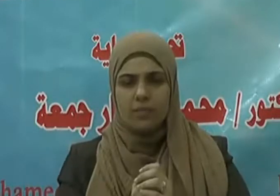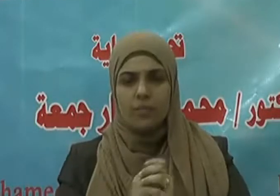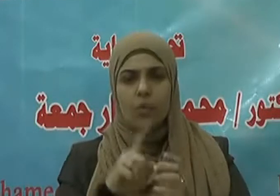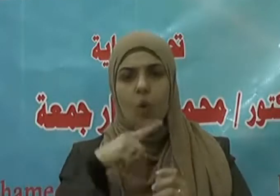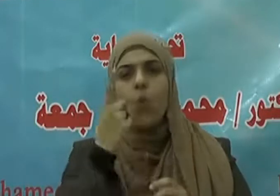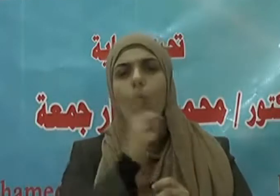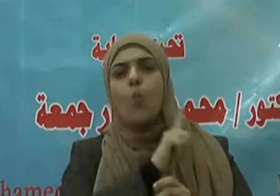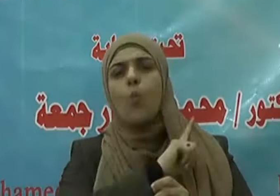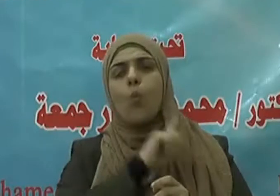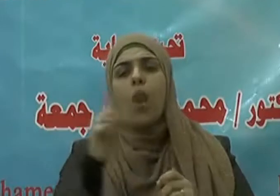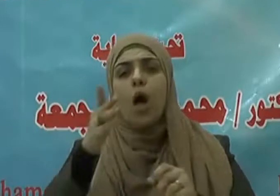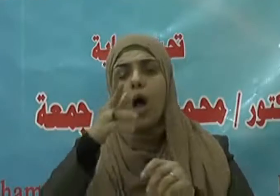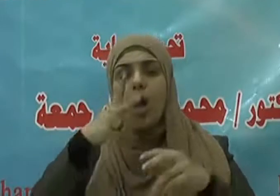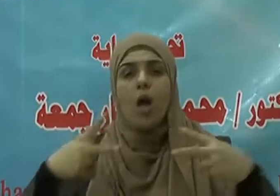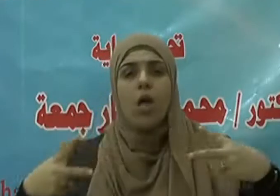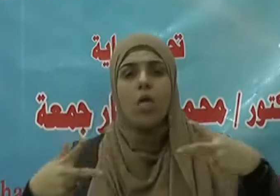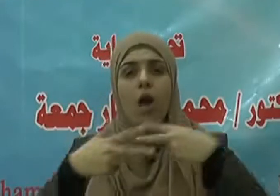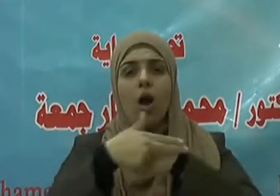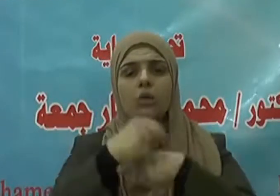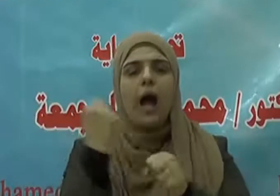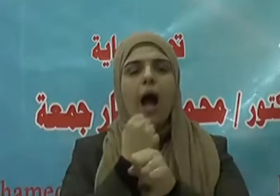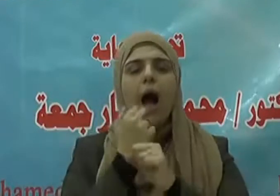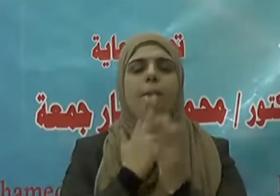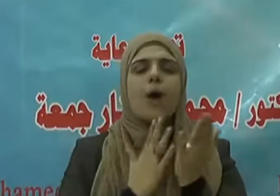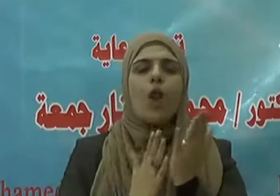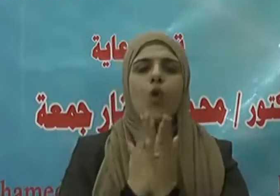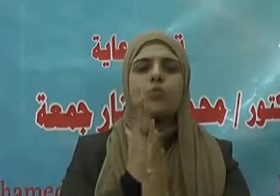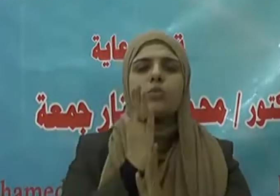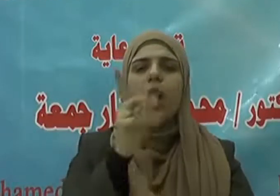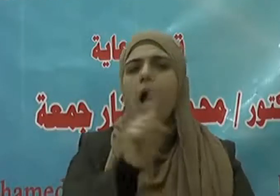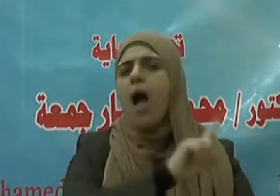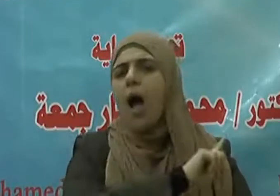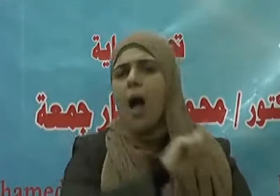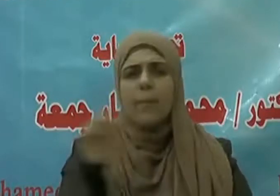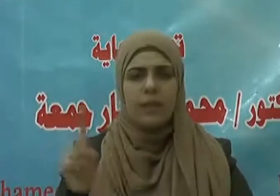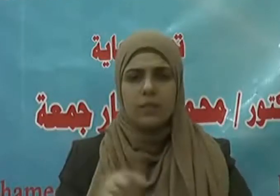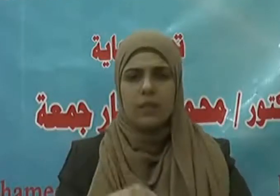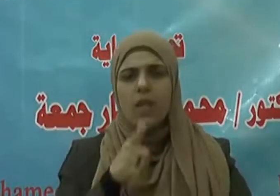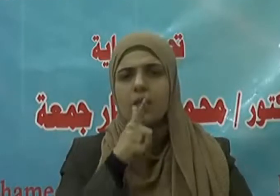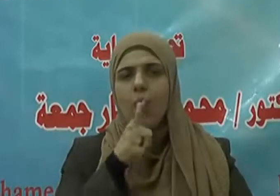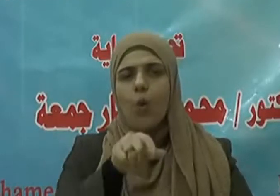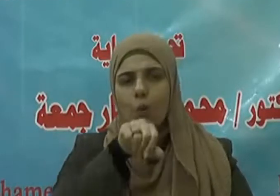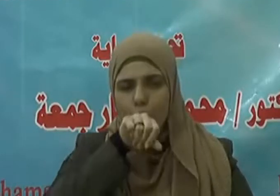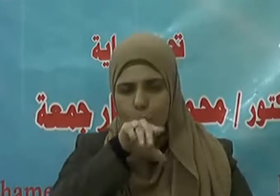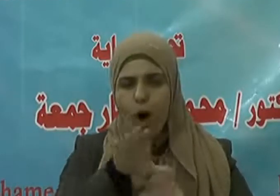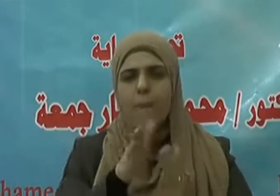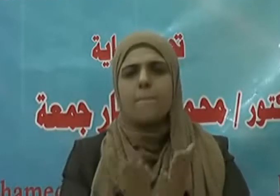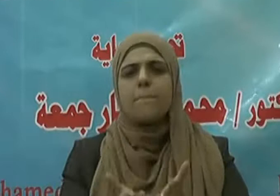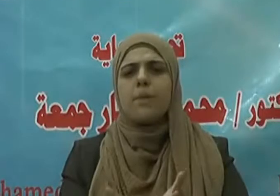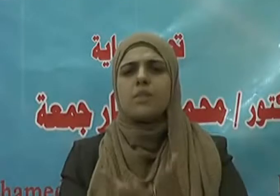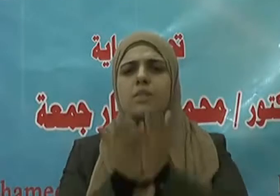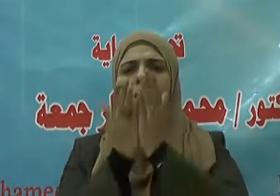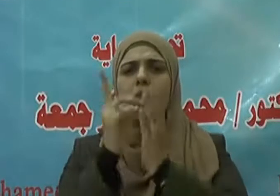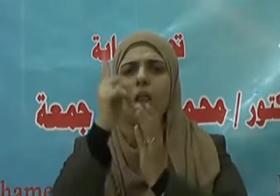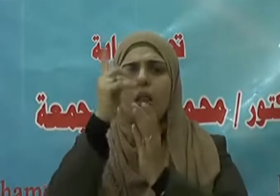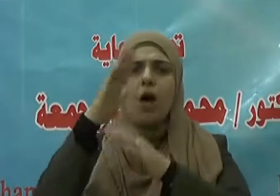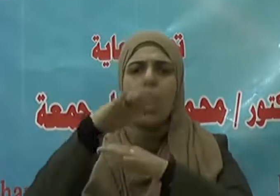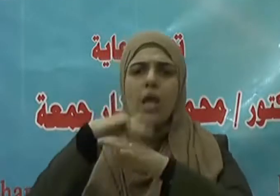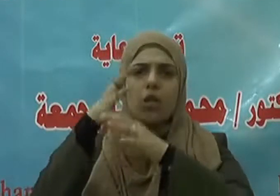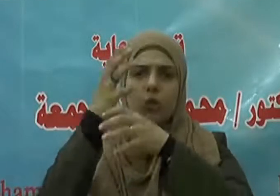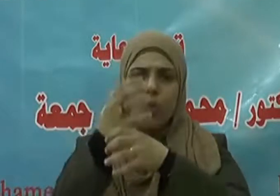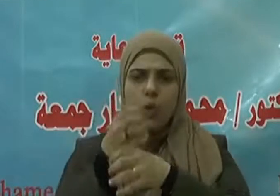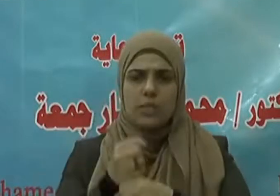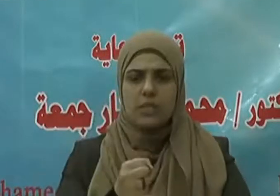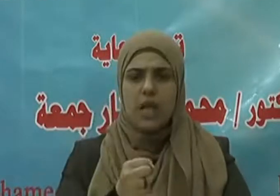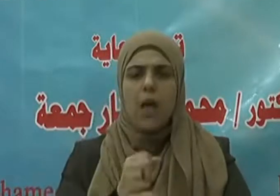والمتنزهات العامة كما تتسع لتشمل الطرق والميادين وغيرها